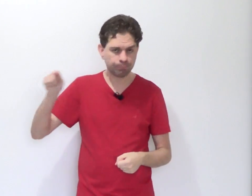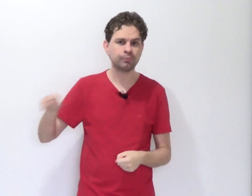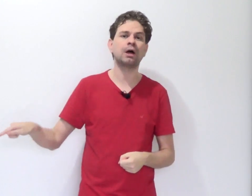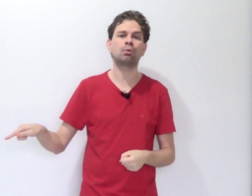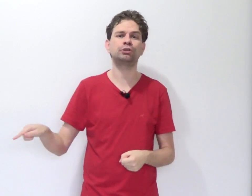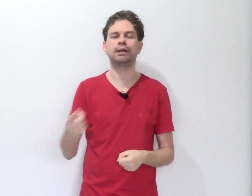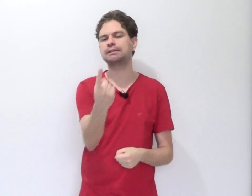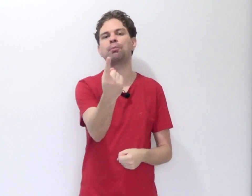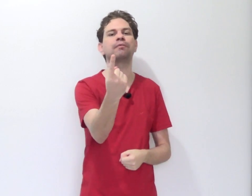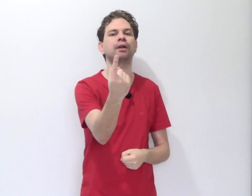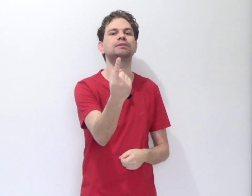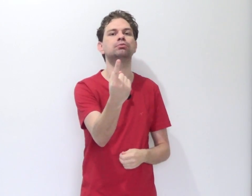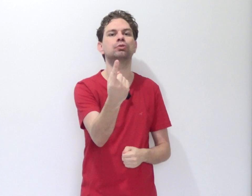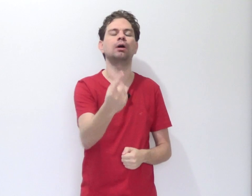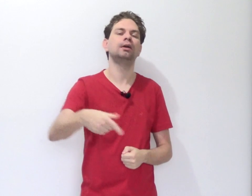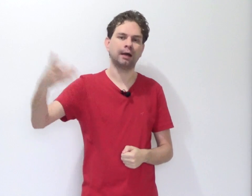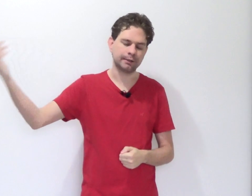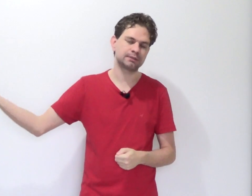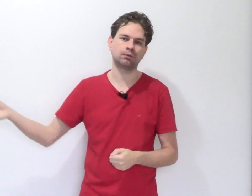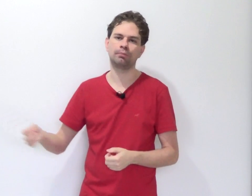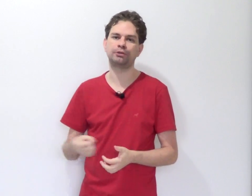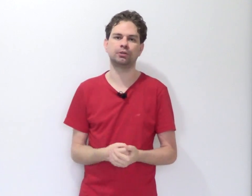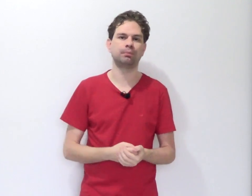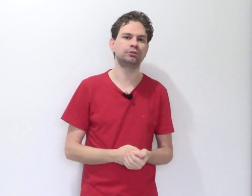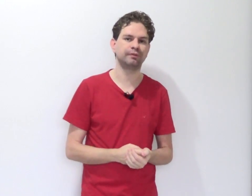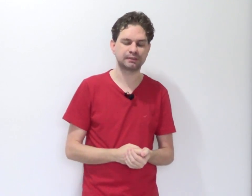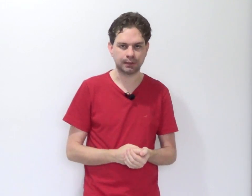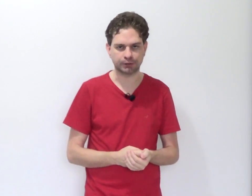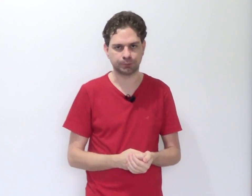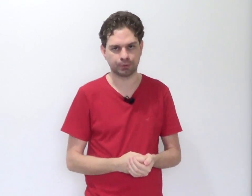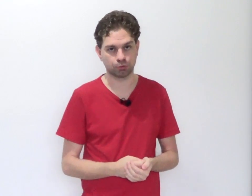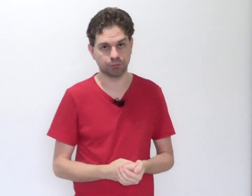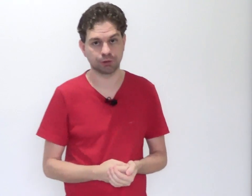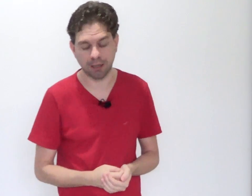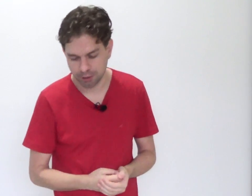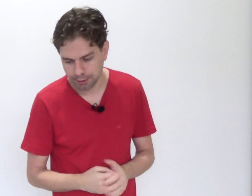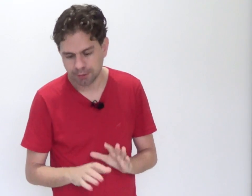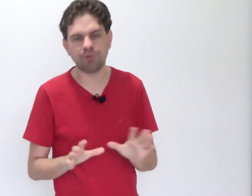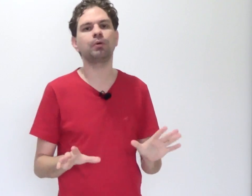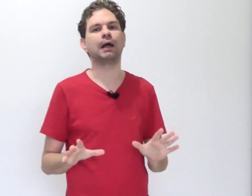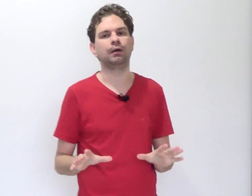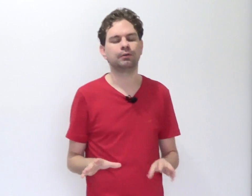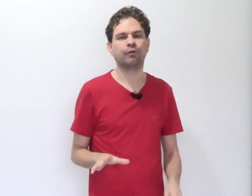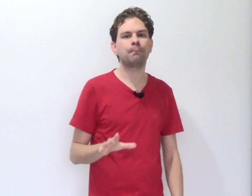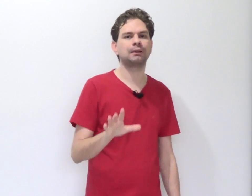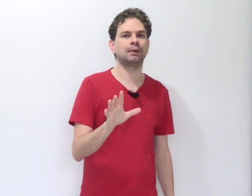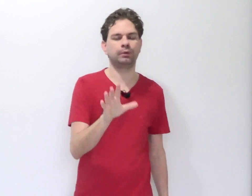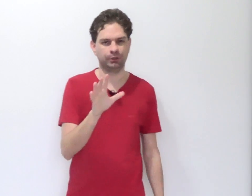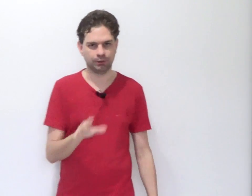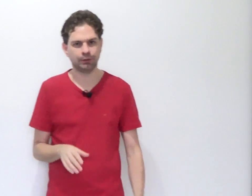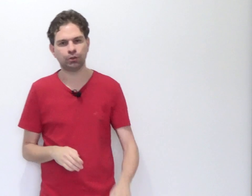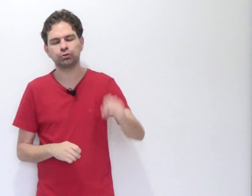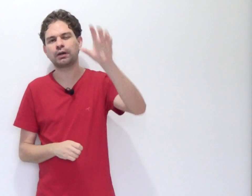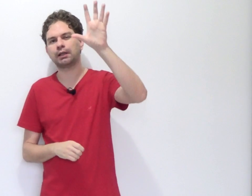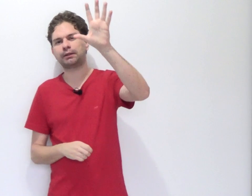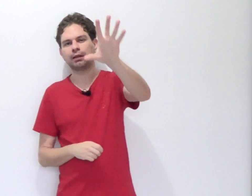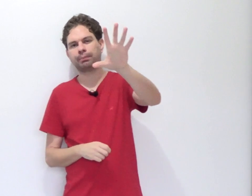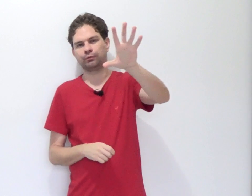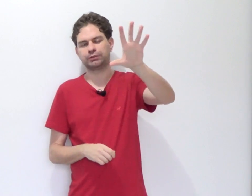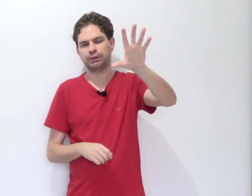Na continência, é uma infração só, aí sim, cometida por diversidade de pessoas. Vamos lá, vamos pra teoria. Deixa eu jogar na tela pra você,